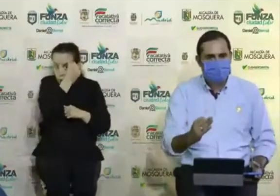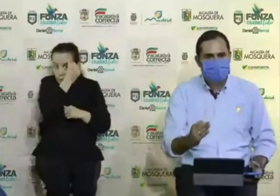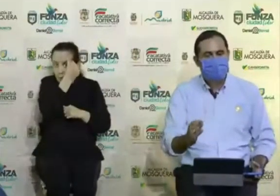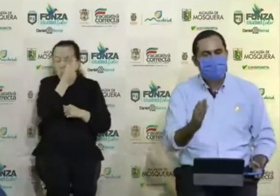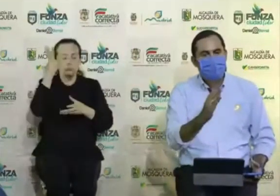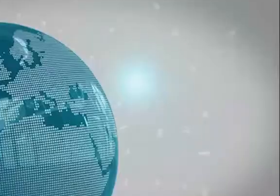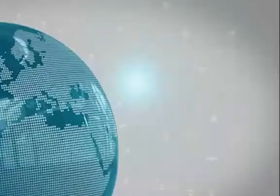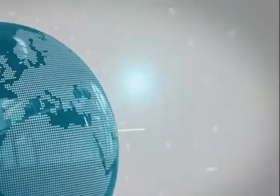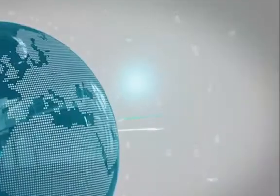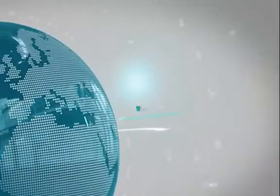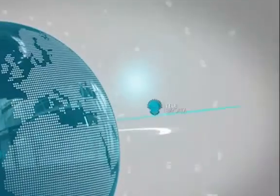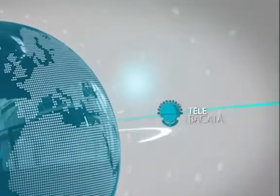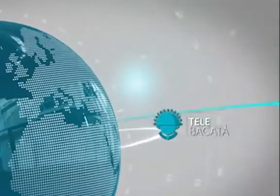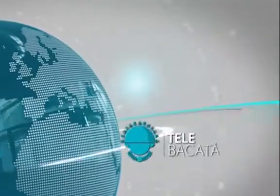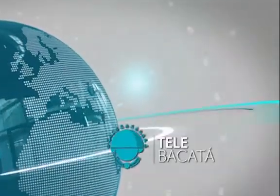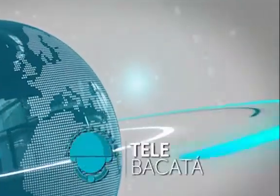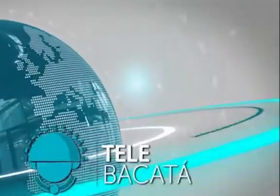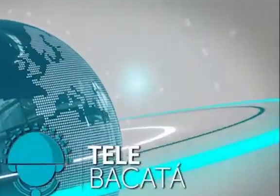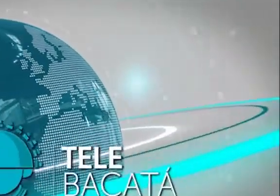mundo en casa.